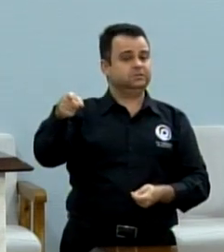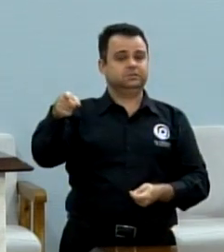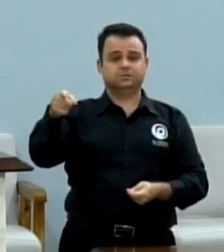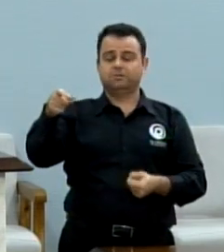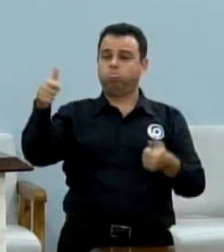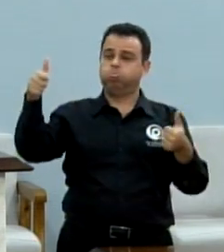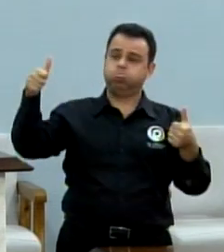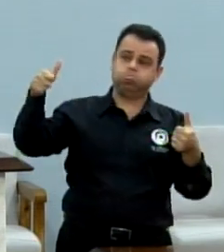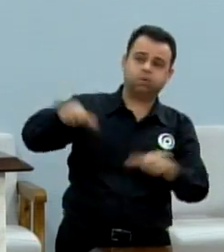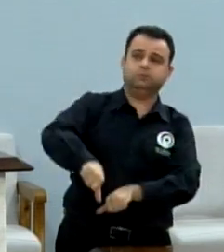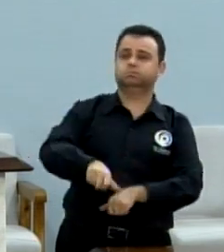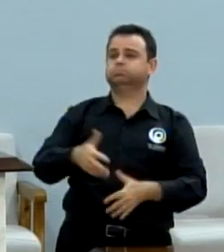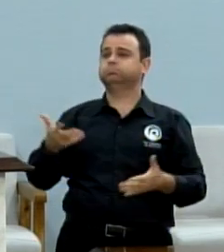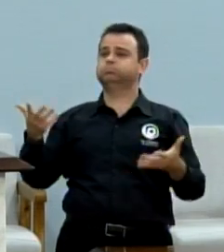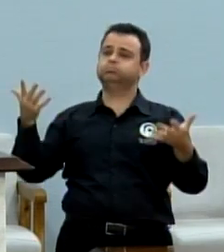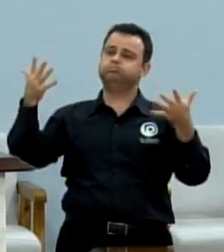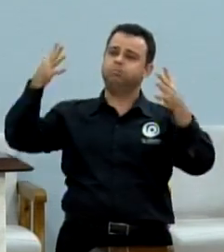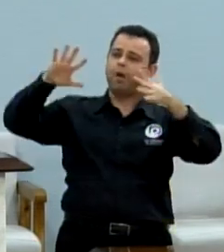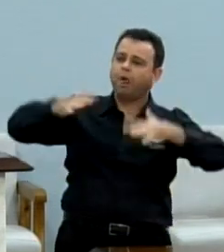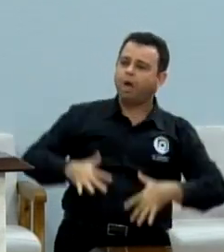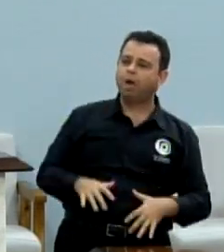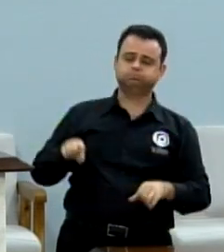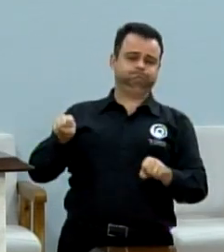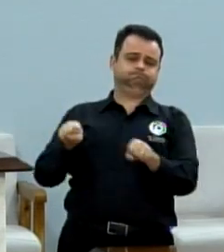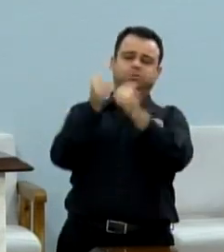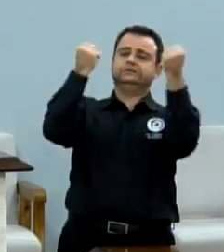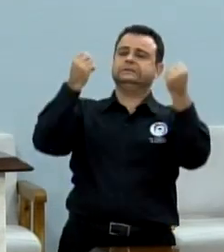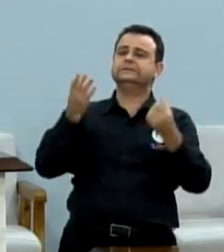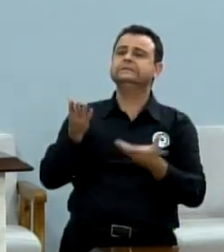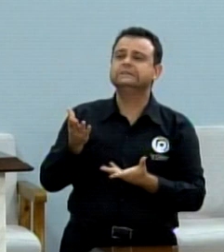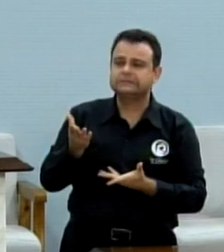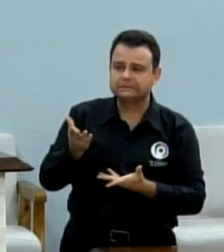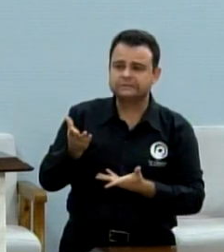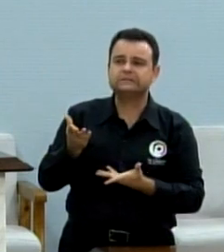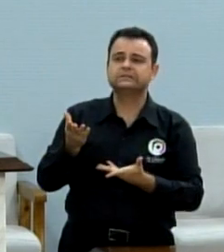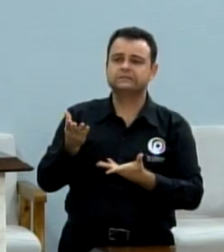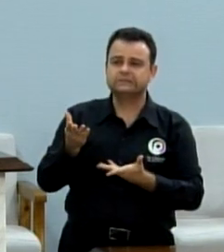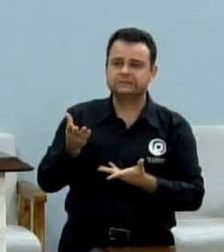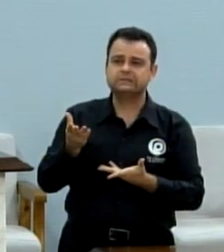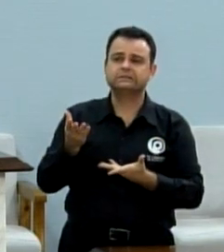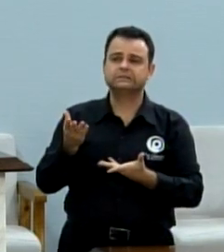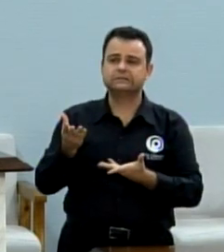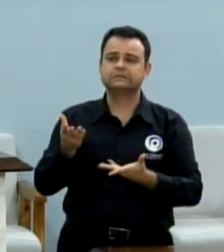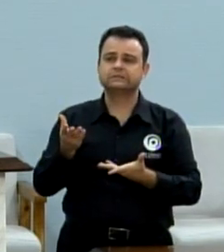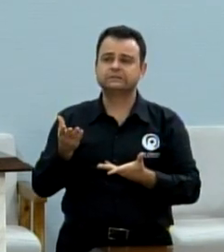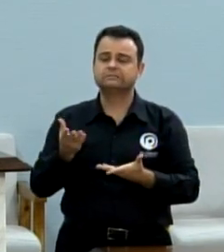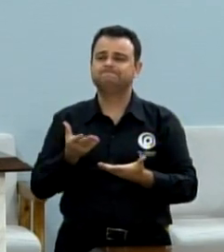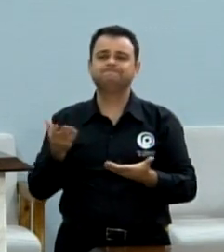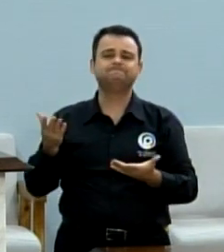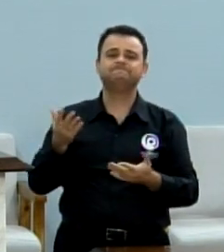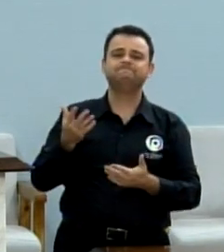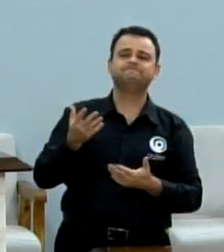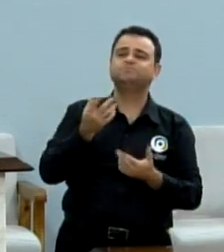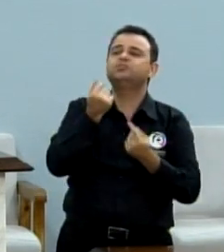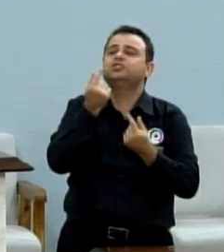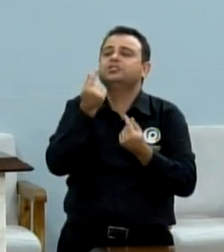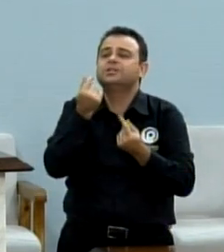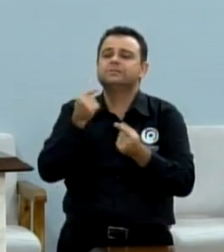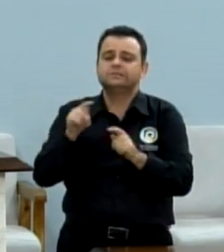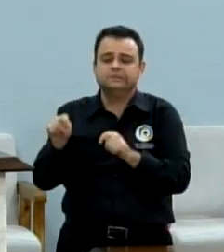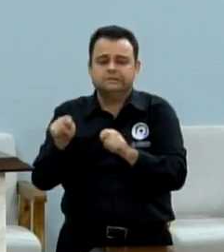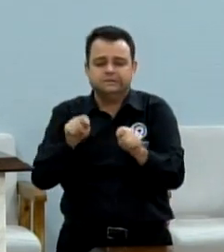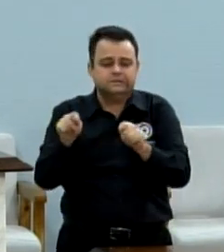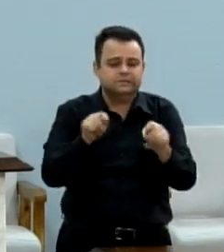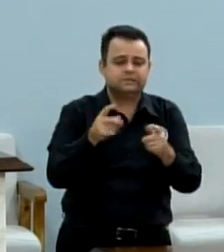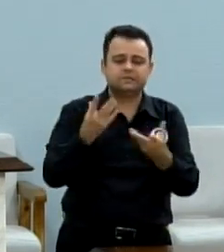Afundou o América, quebrou o América. Está apegado ao cargo, não larga por nada. Buscando